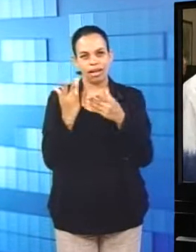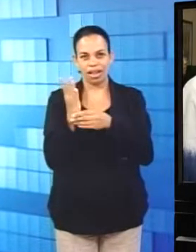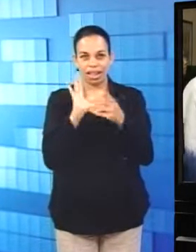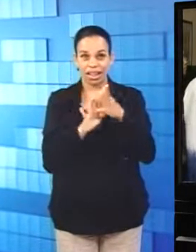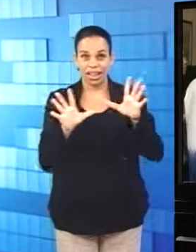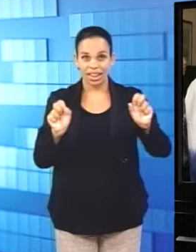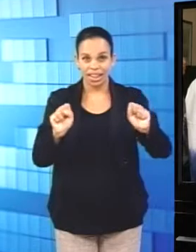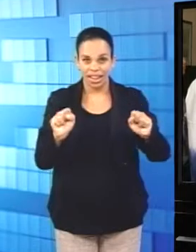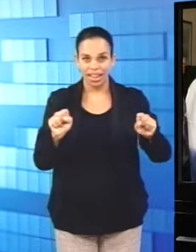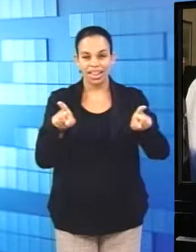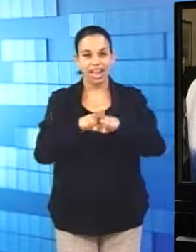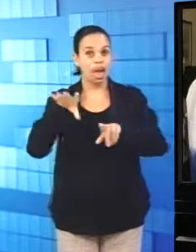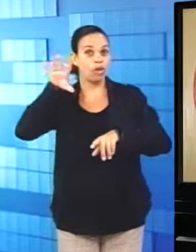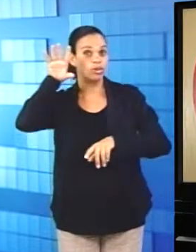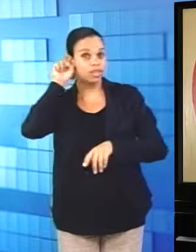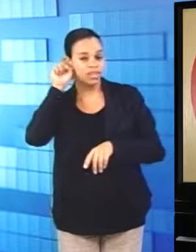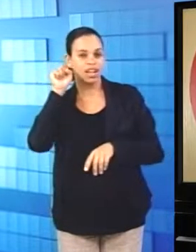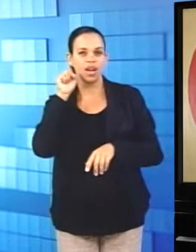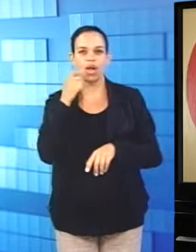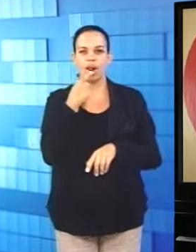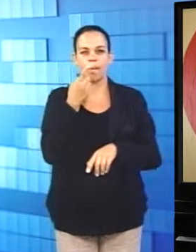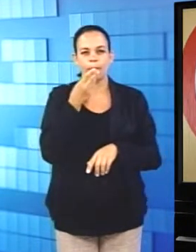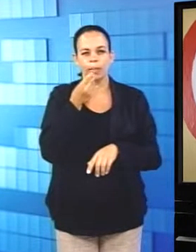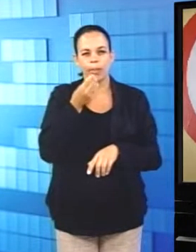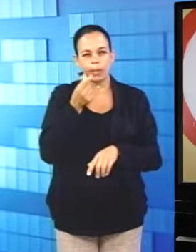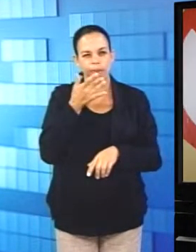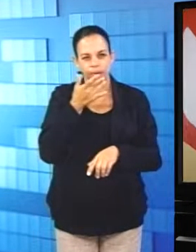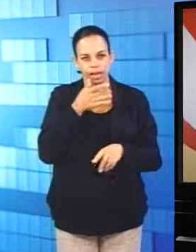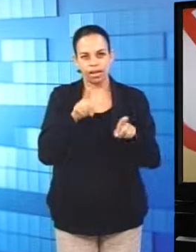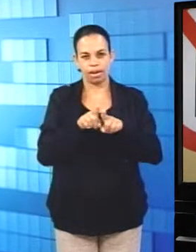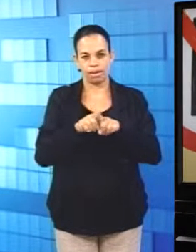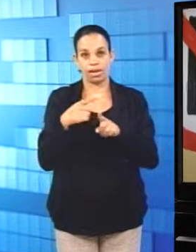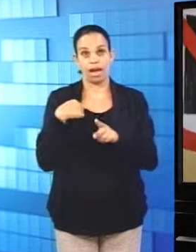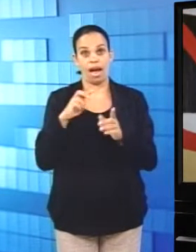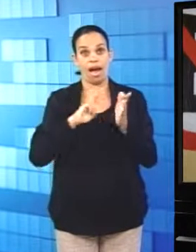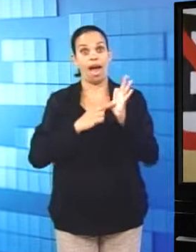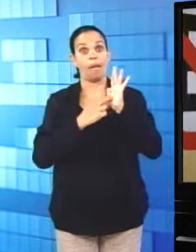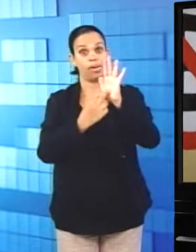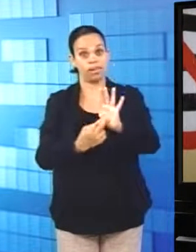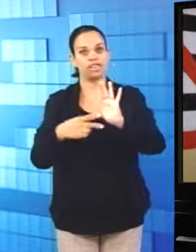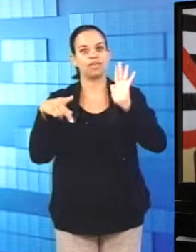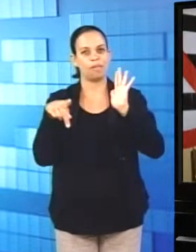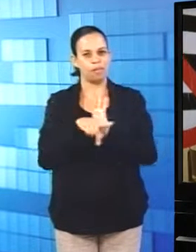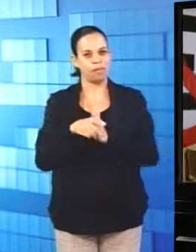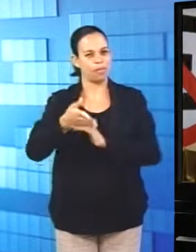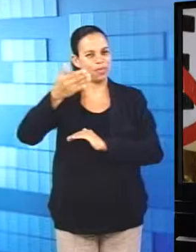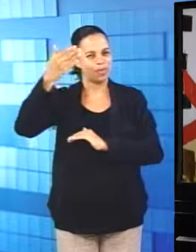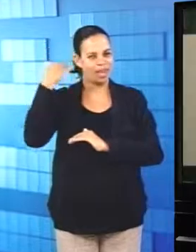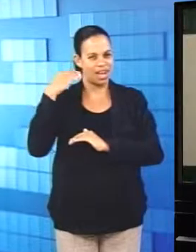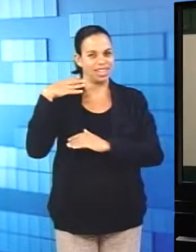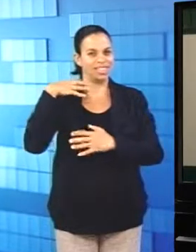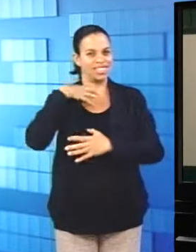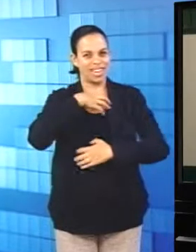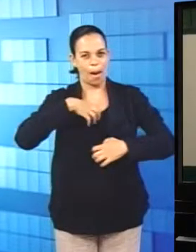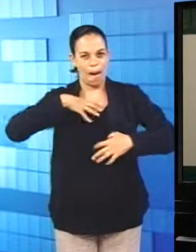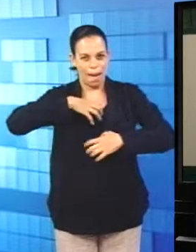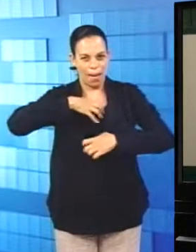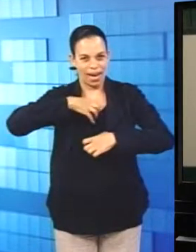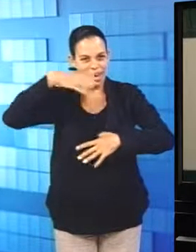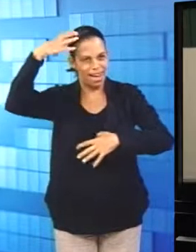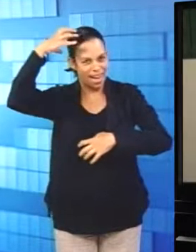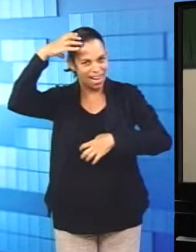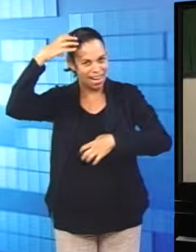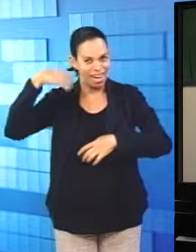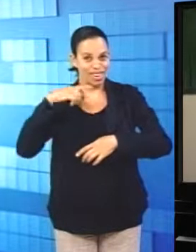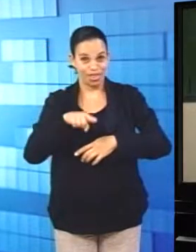audição e também paladar. A representação do primata, base da nossa evolução, segundo alguns cientistas, através